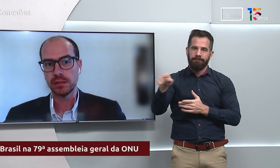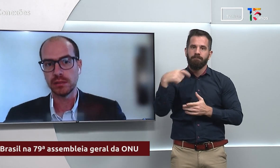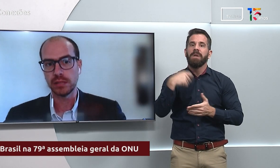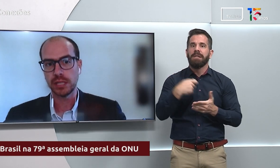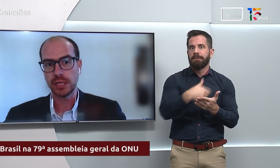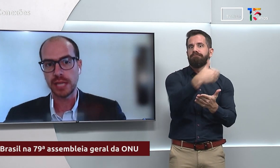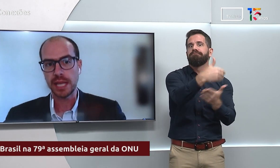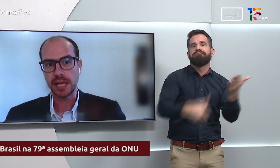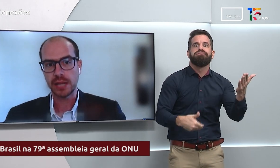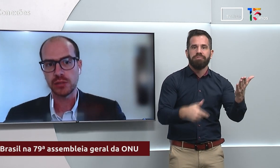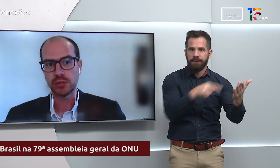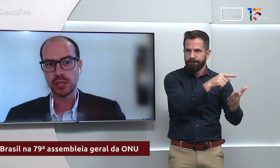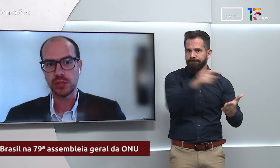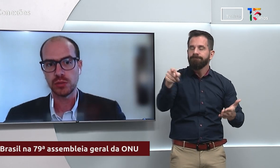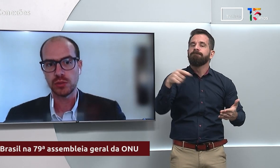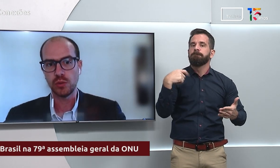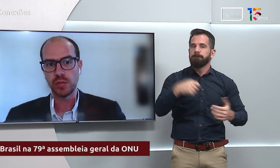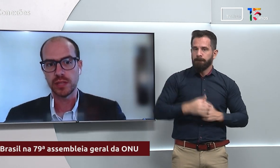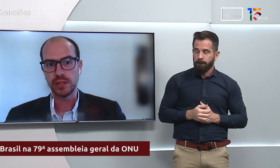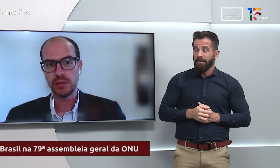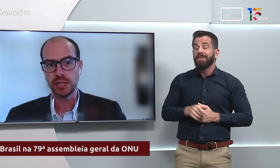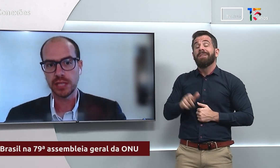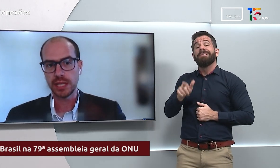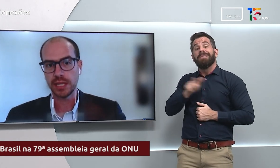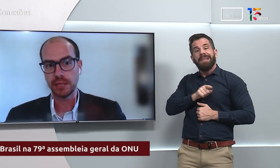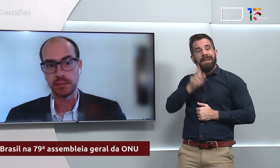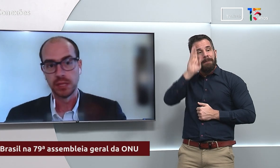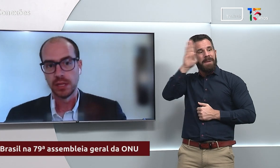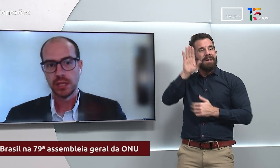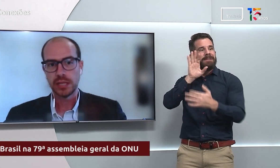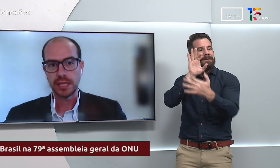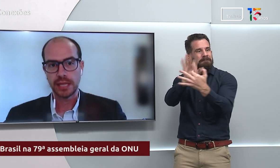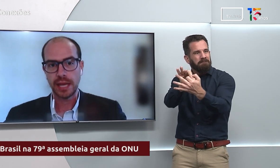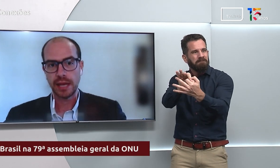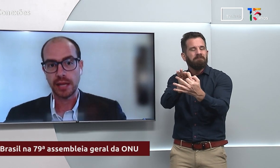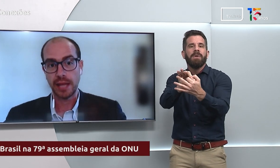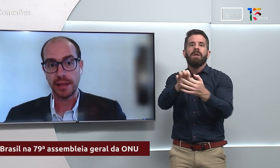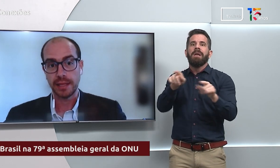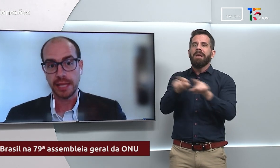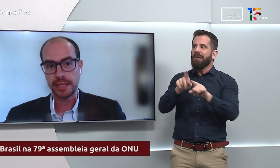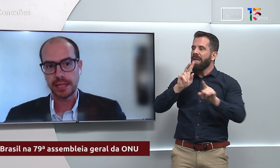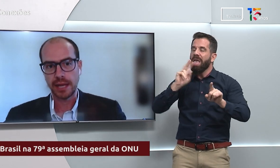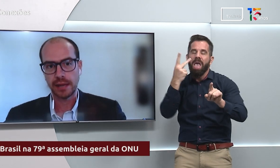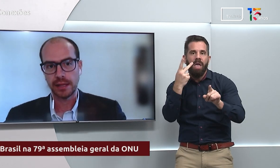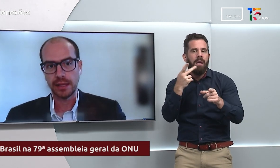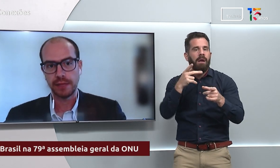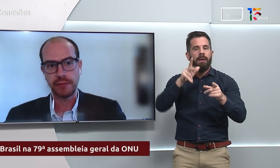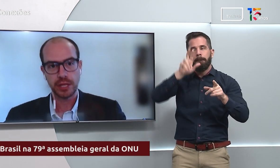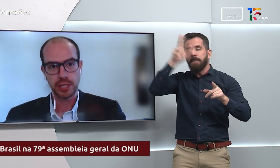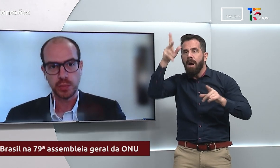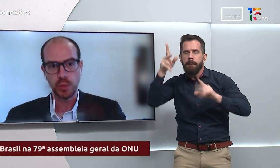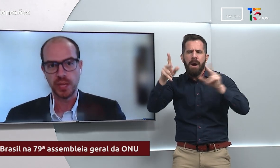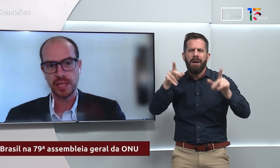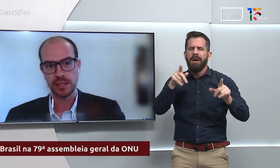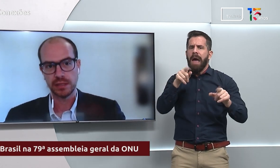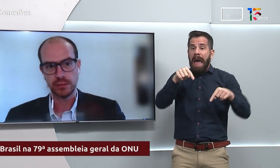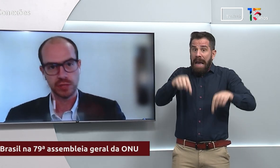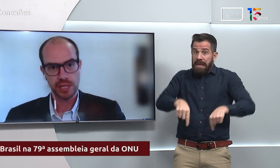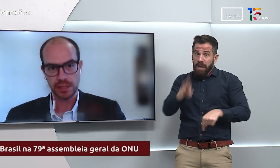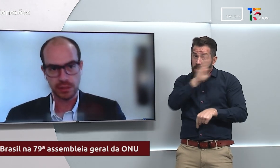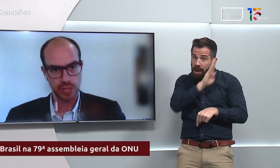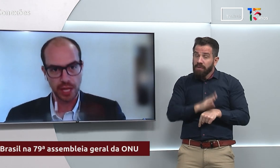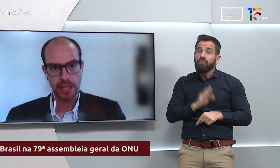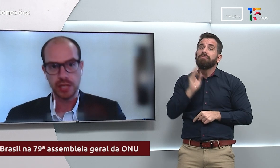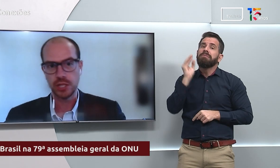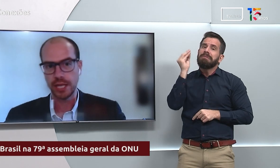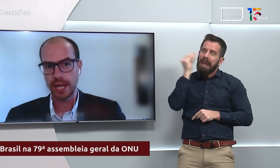que tem grandes contradições com o Brasil e que tem que tentar deixar a faixa de pobreza, né? Vocês